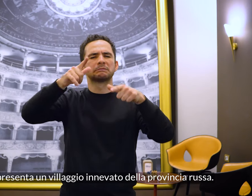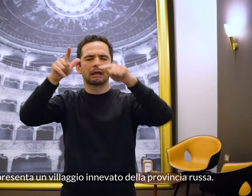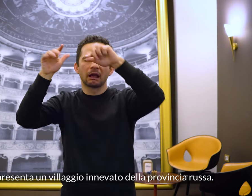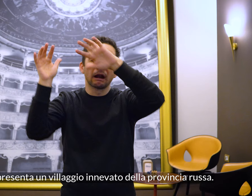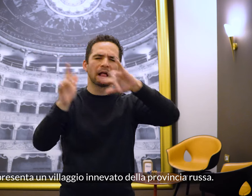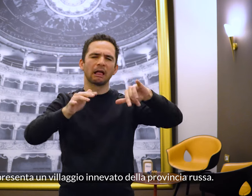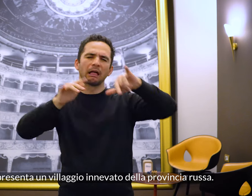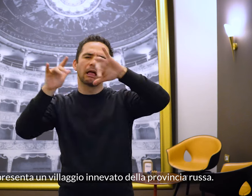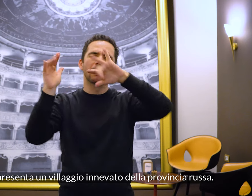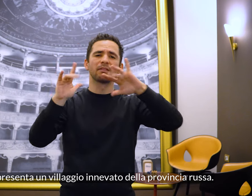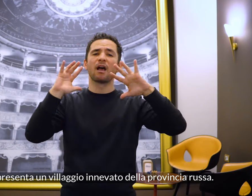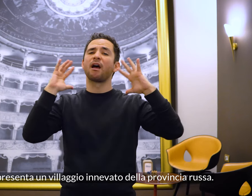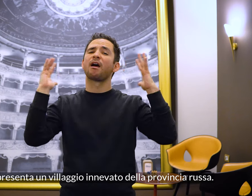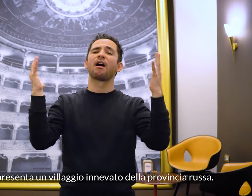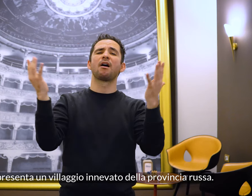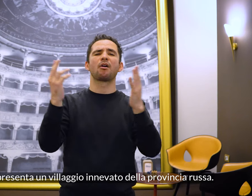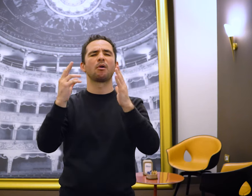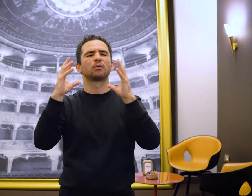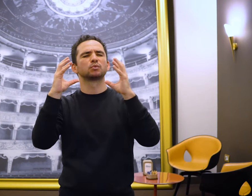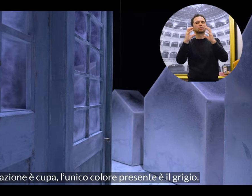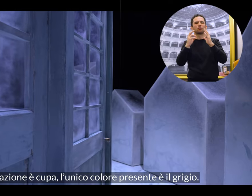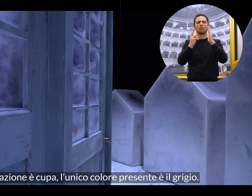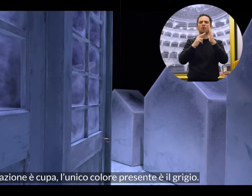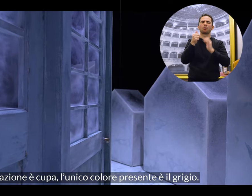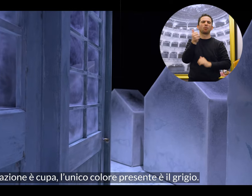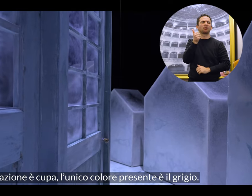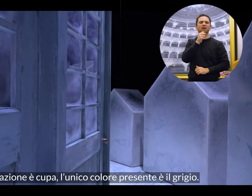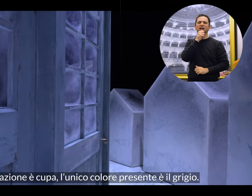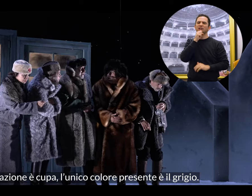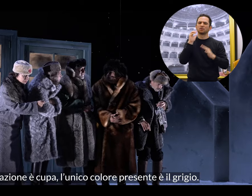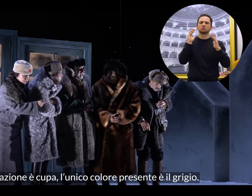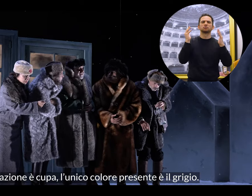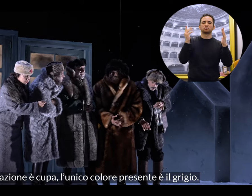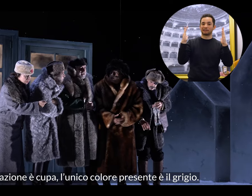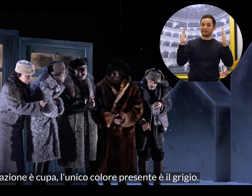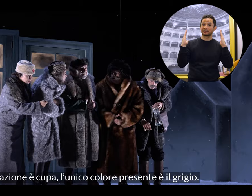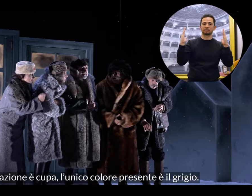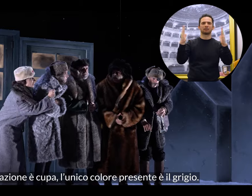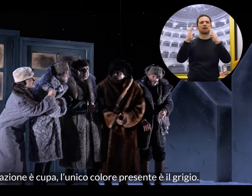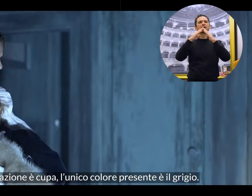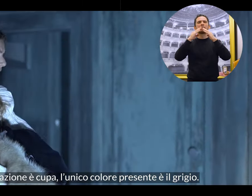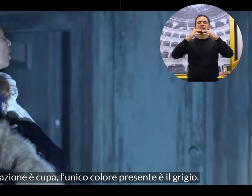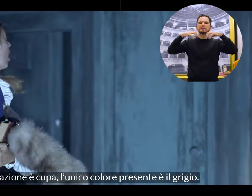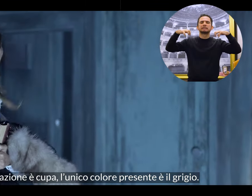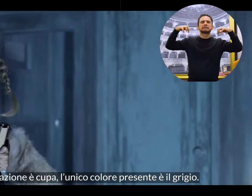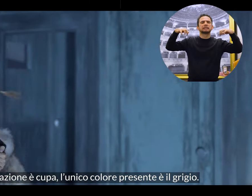innevato della provincia russa. L'ambientazione è cupa, unico colore presente è il grigio.